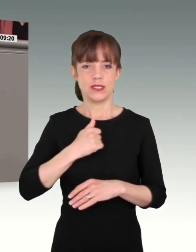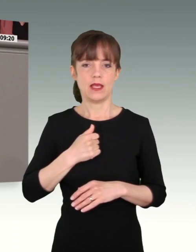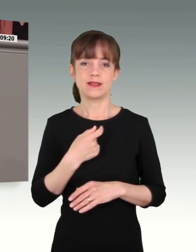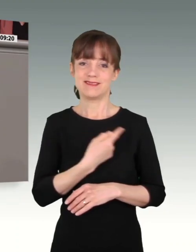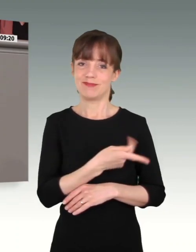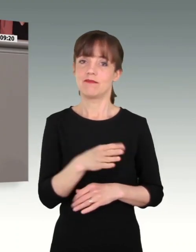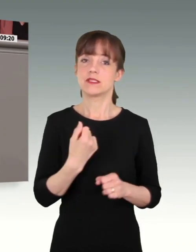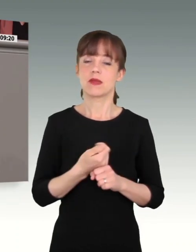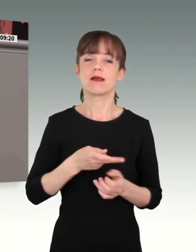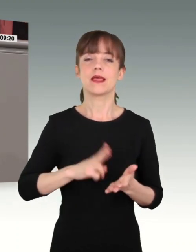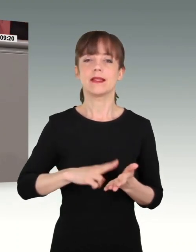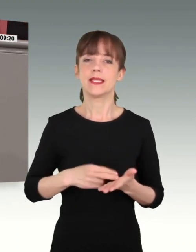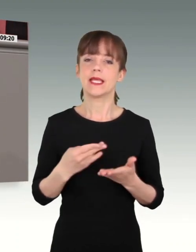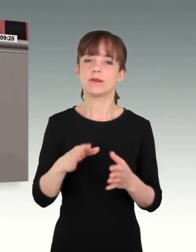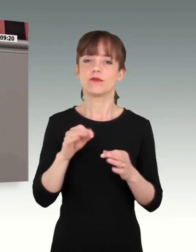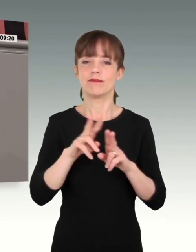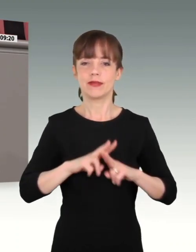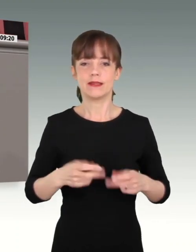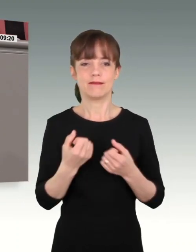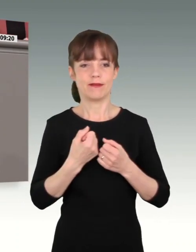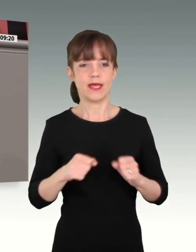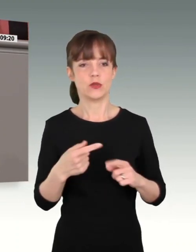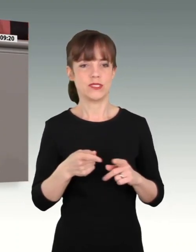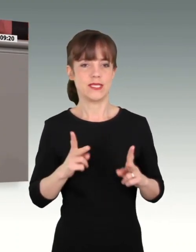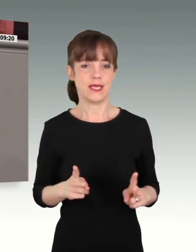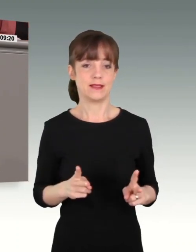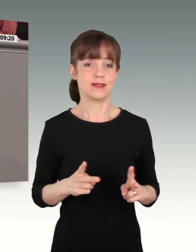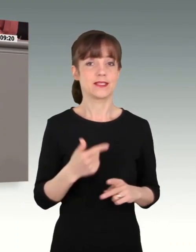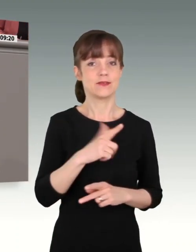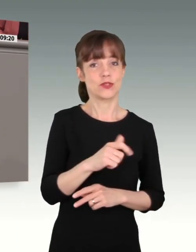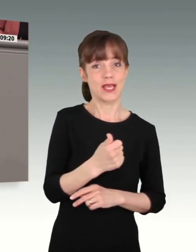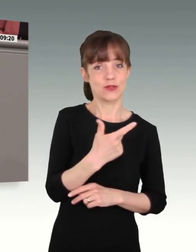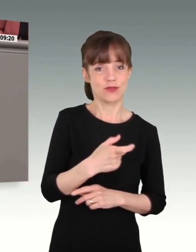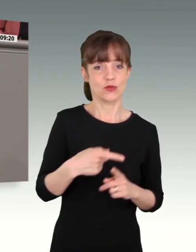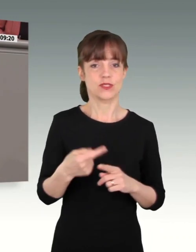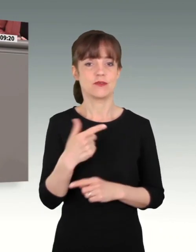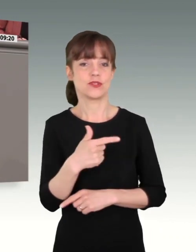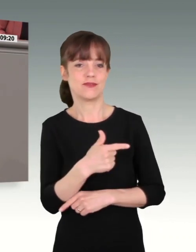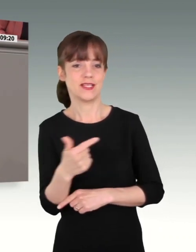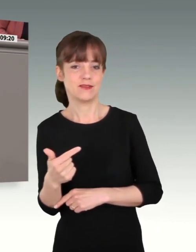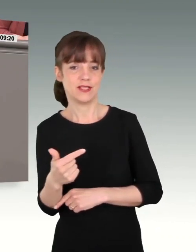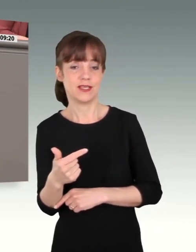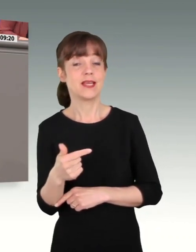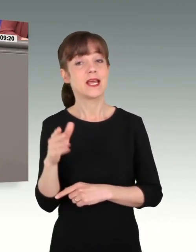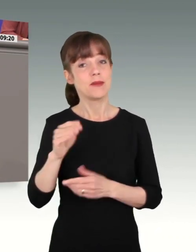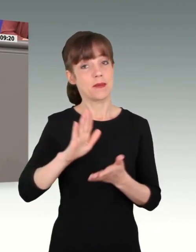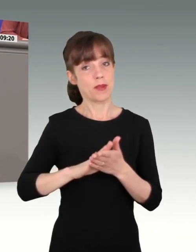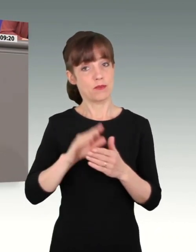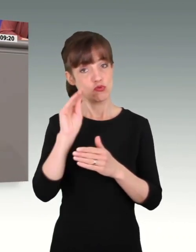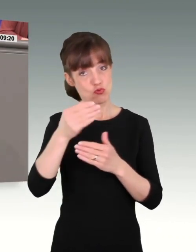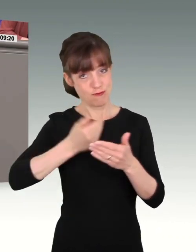und Sicherheit 2021 wie 2022. Damit das auch in Zukunft gilt,